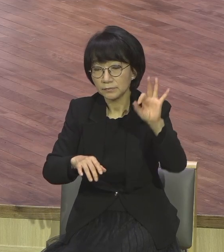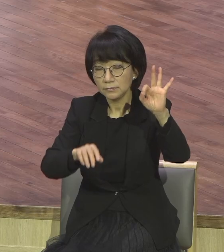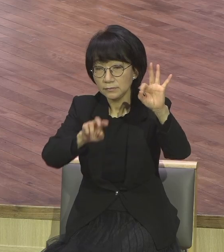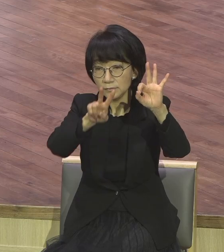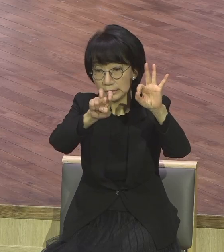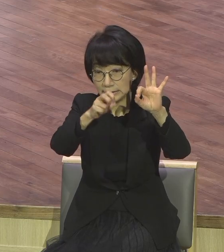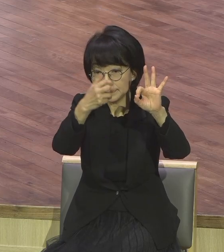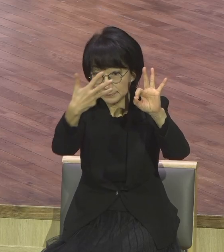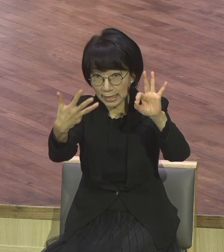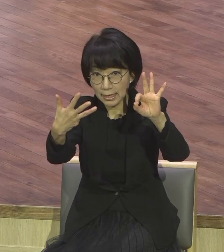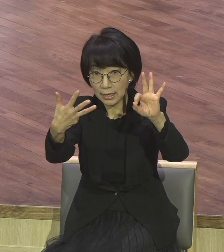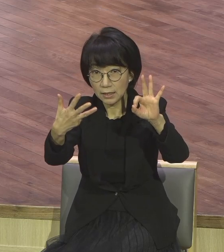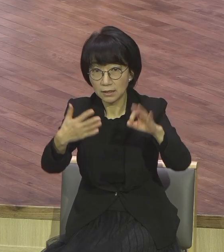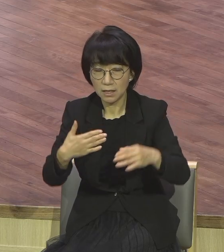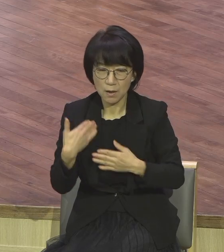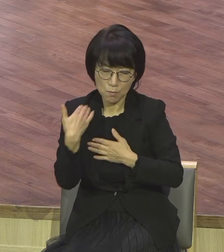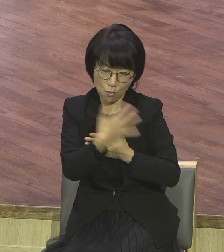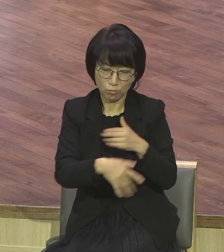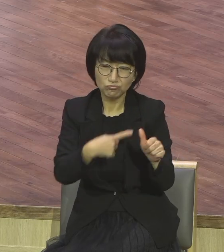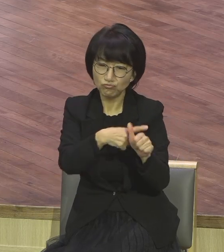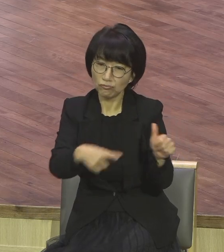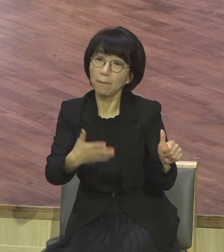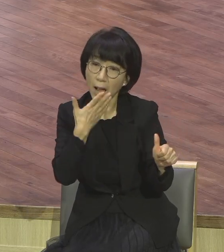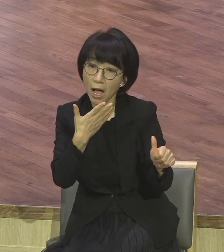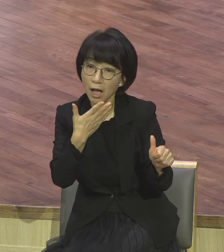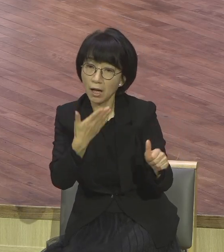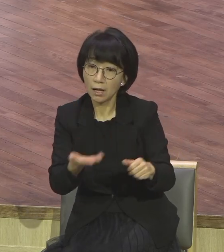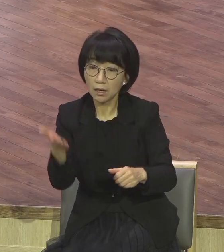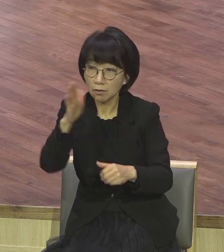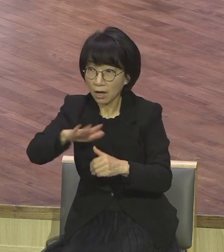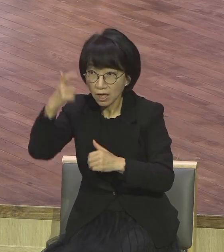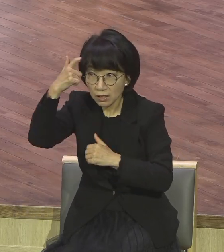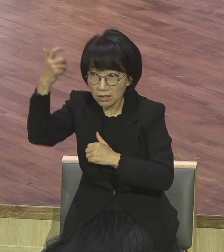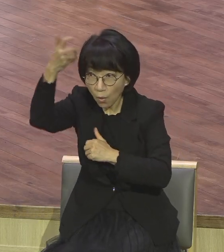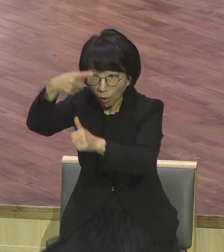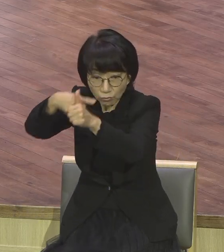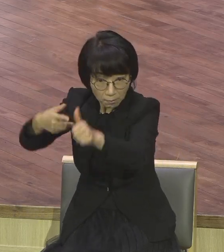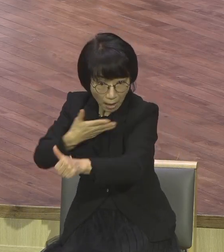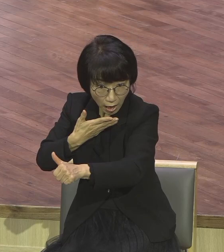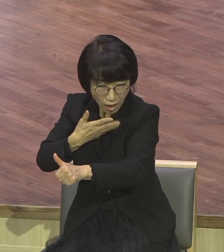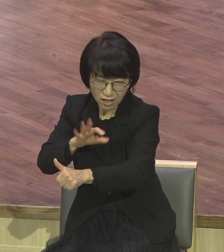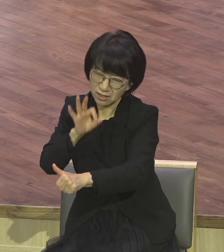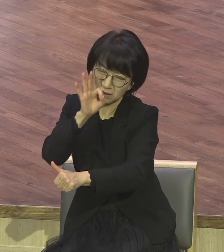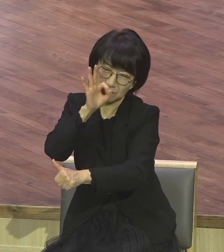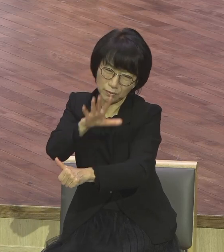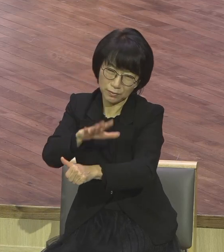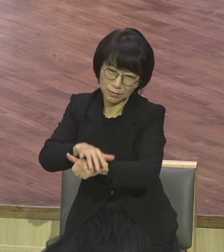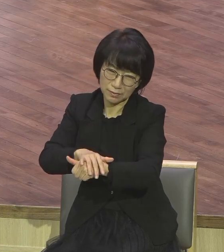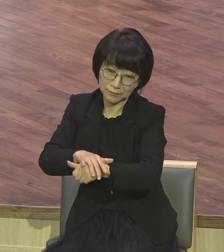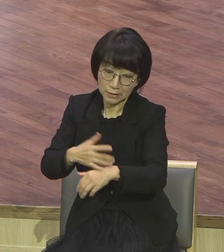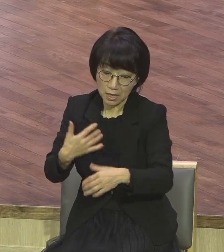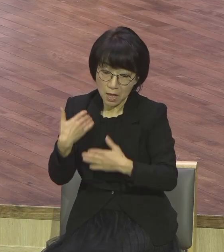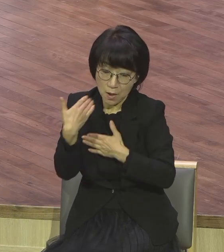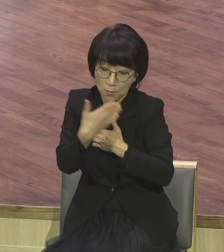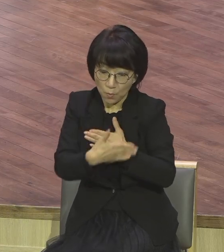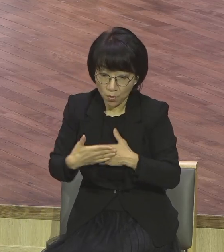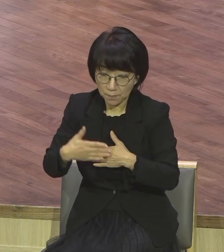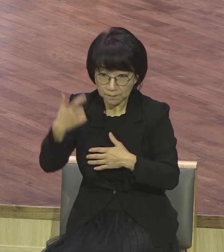몸은 죽여도 영혼은 능히 죽이지 못하는 자들을 두려워하지 말고 오직 몸과 영혼을 능히 지옥에